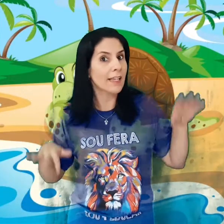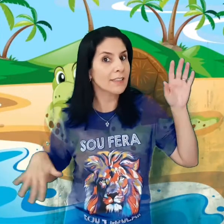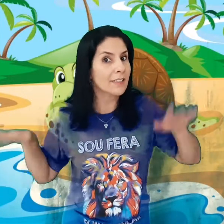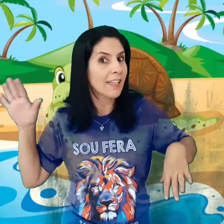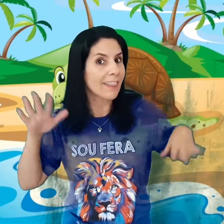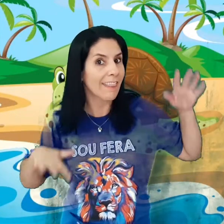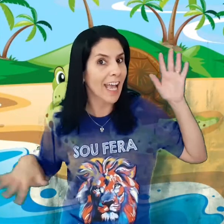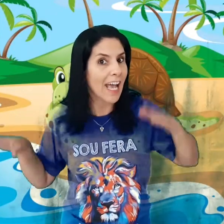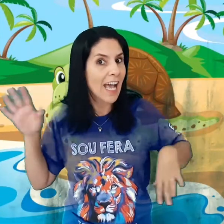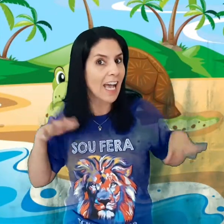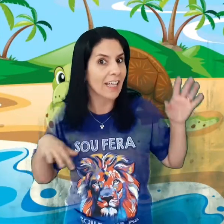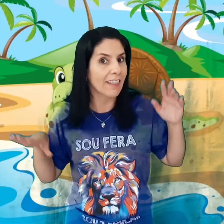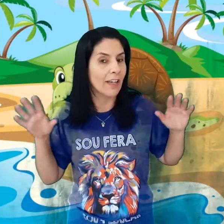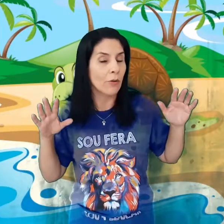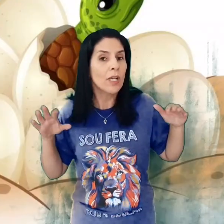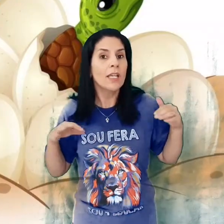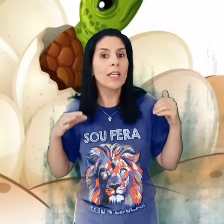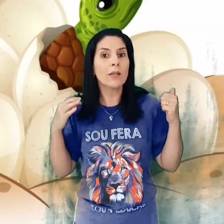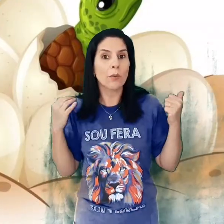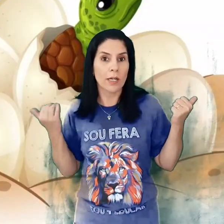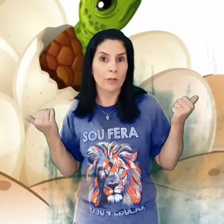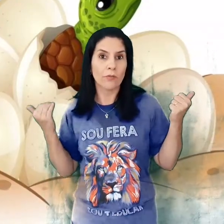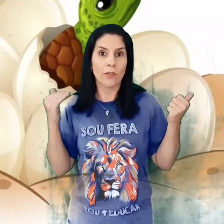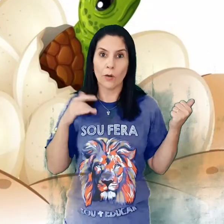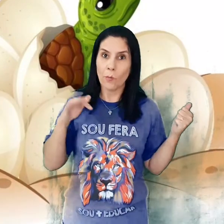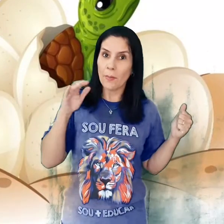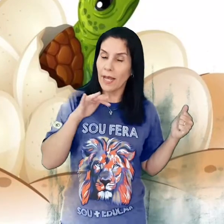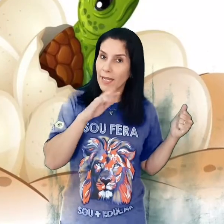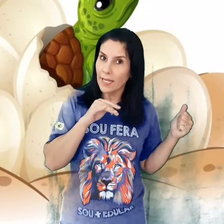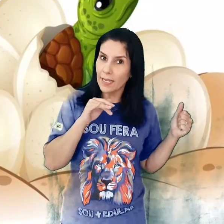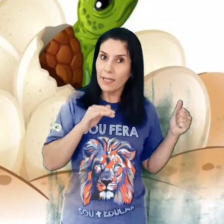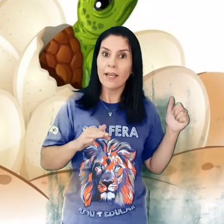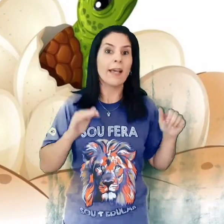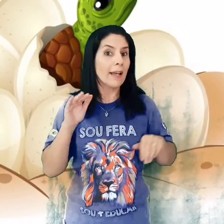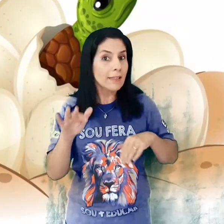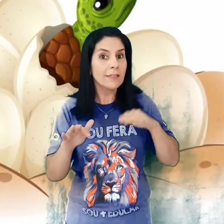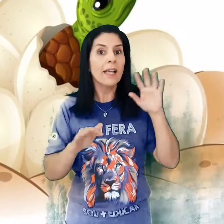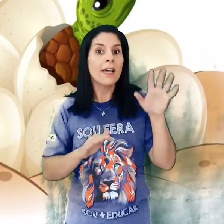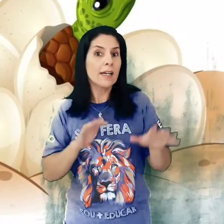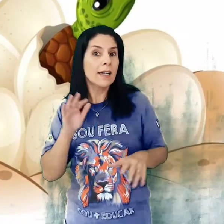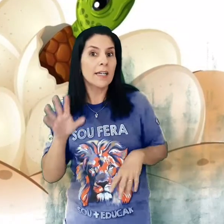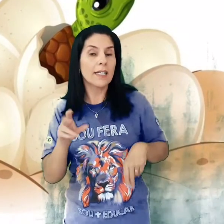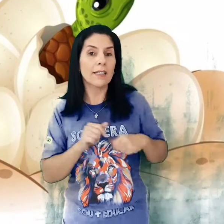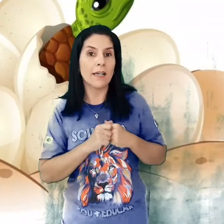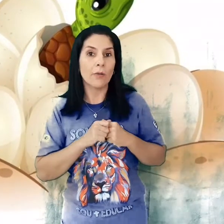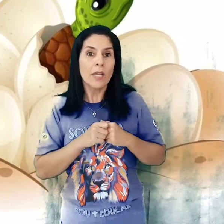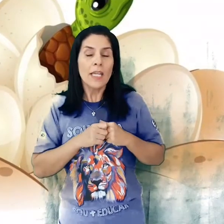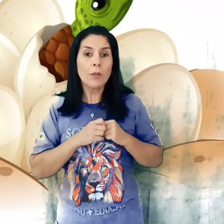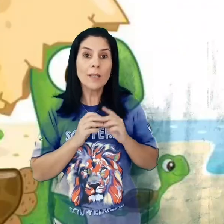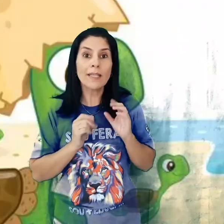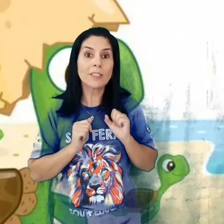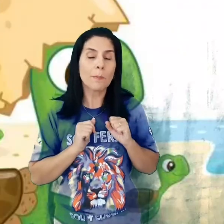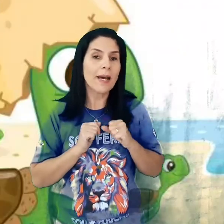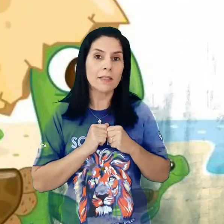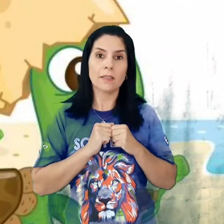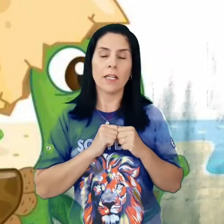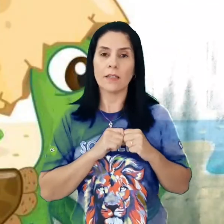elas nadam. E quando vão para a areia, elas andam. E quantas patas tem a